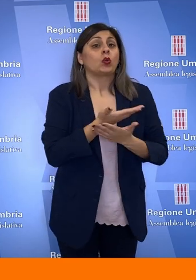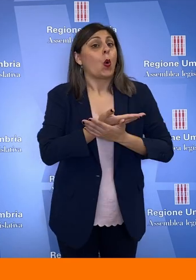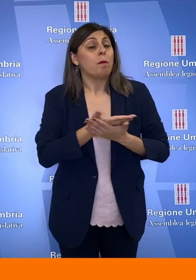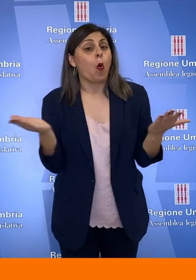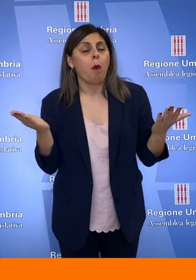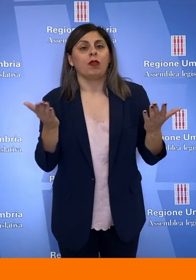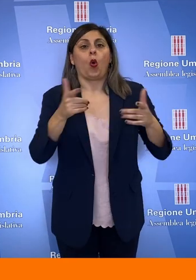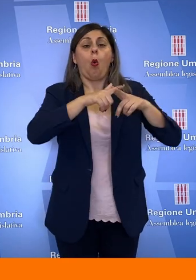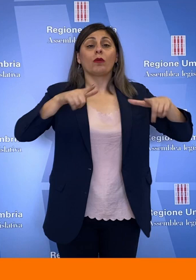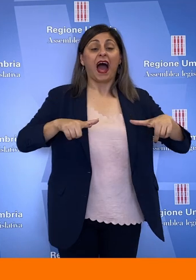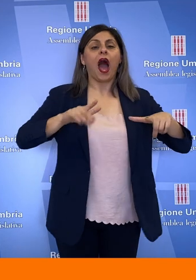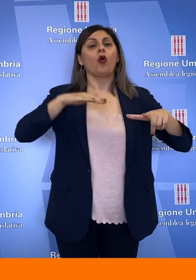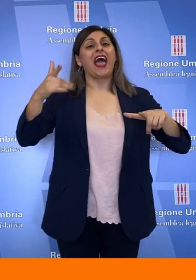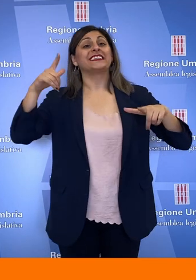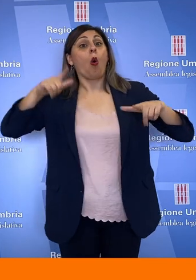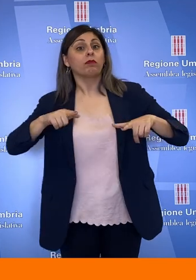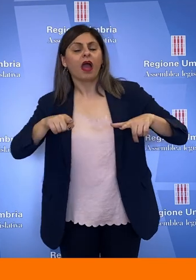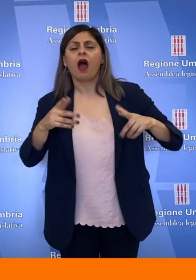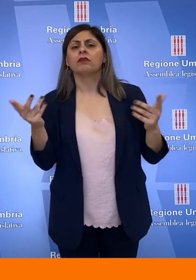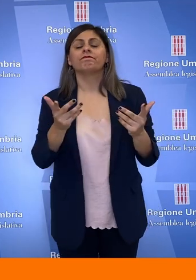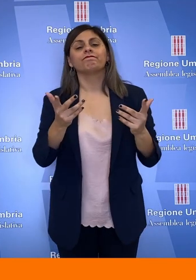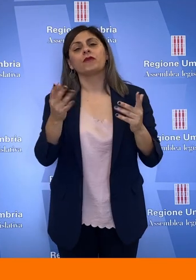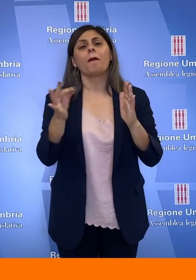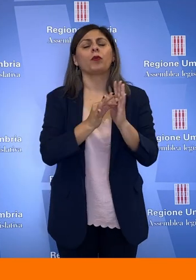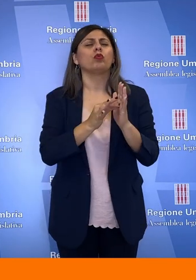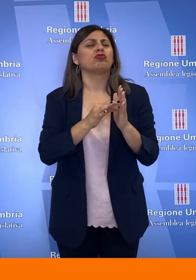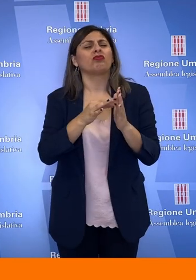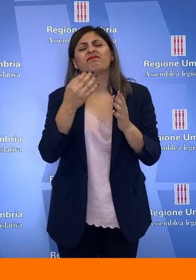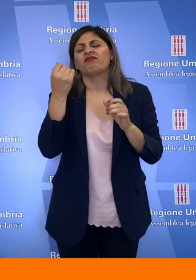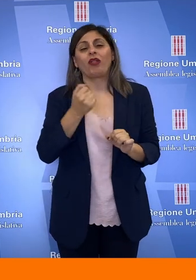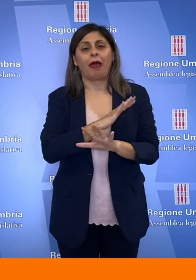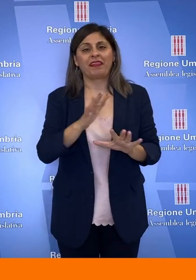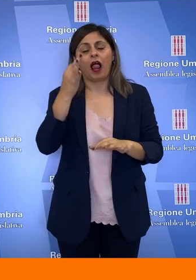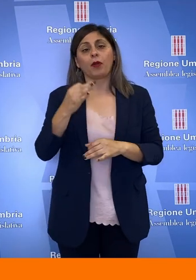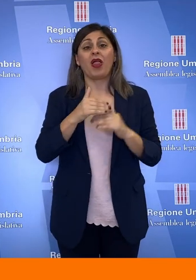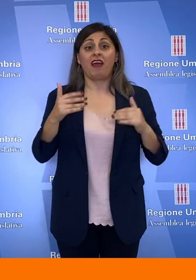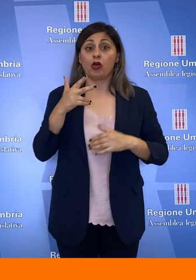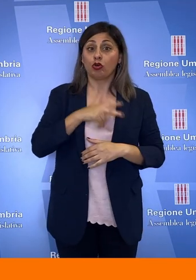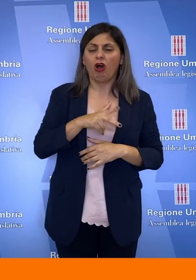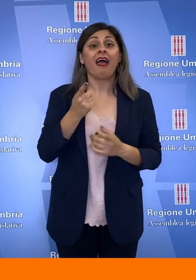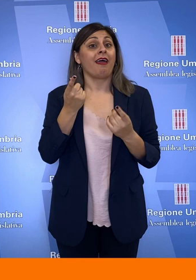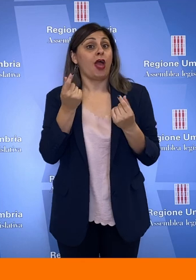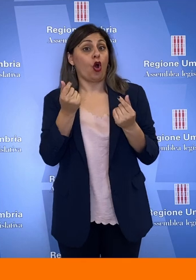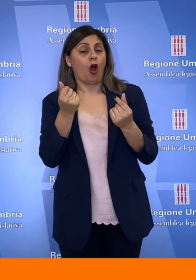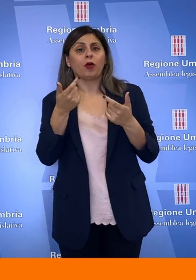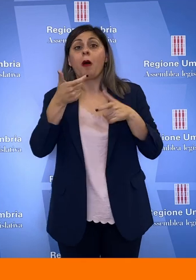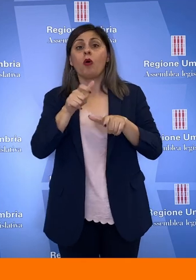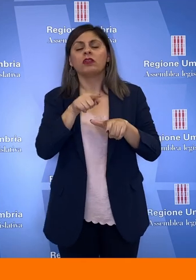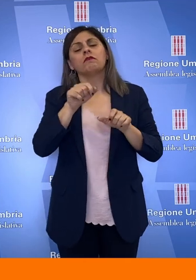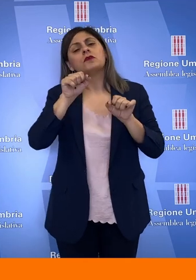urbano ed extraurbano rappresenta un elemento cardine nell'ambito sociale ma anche economico visto che potrebbe risultare